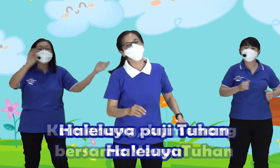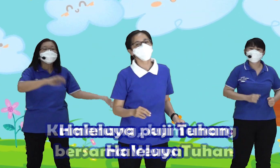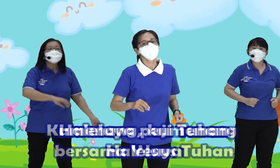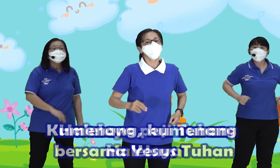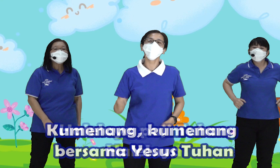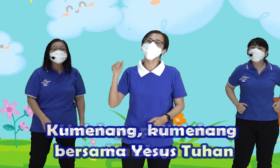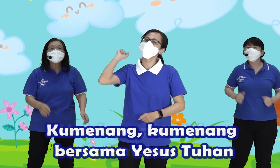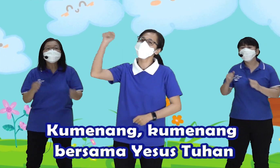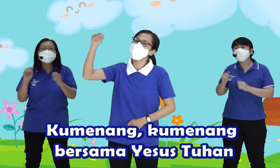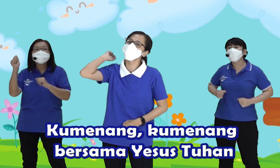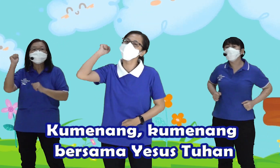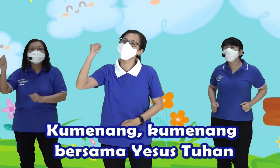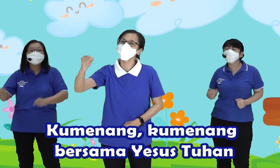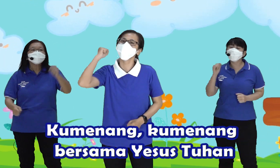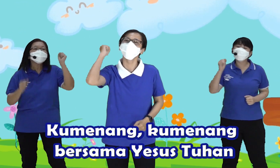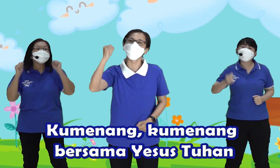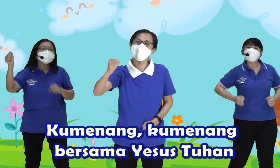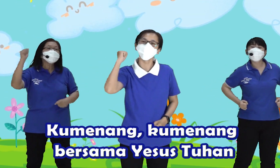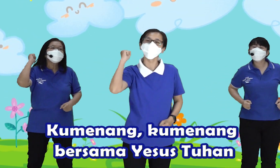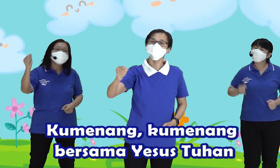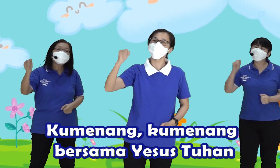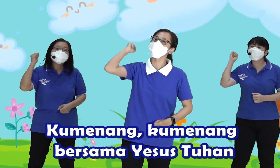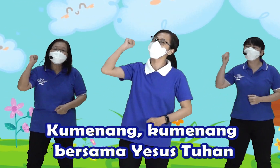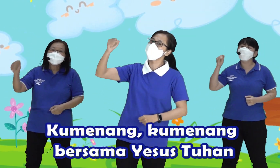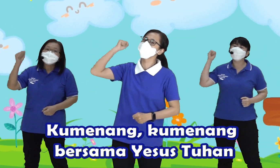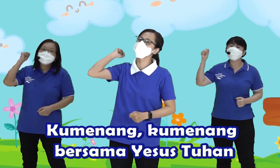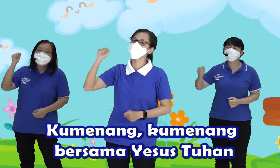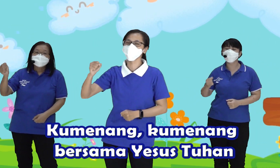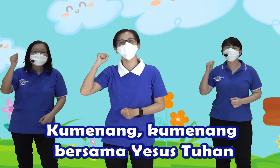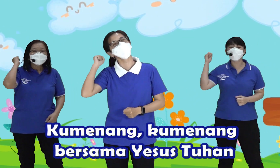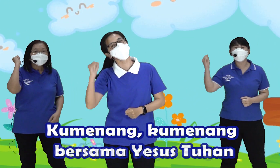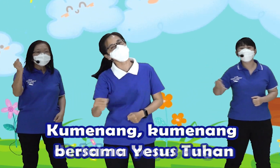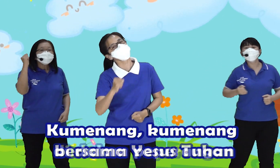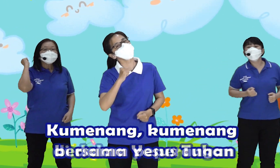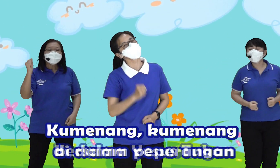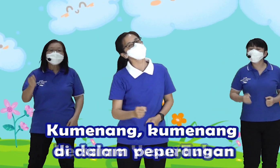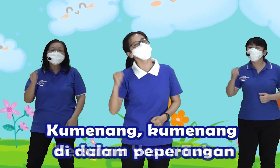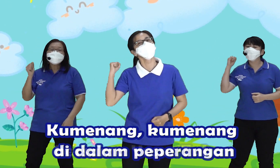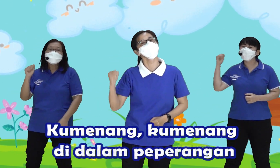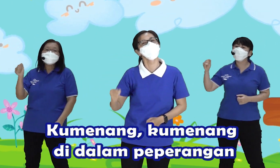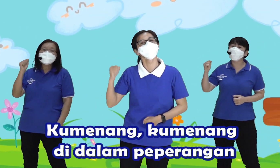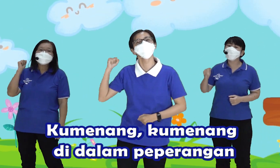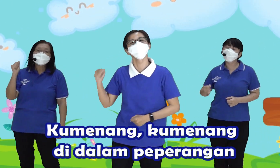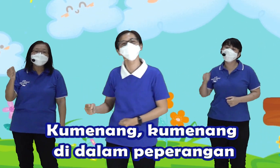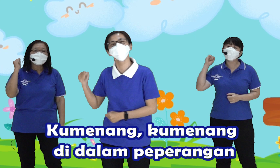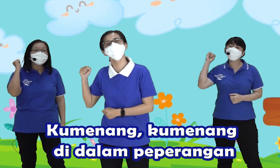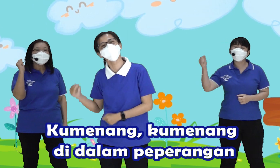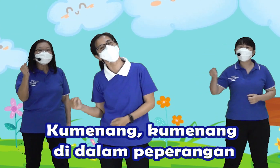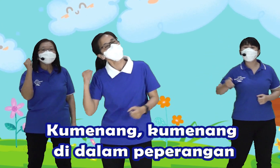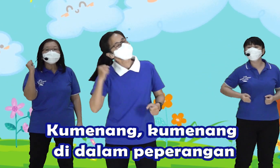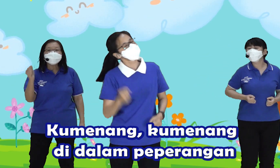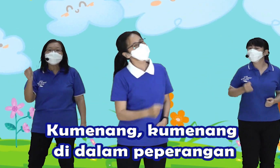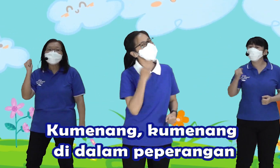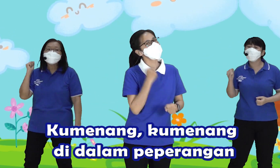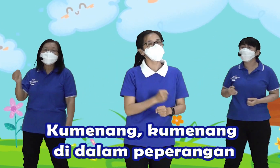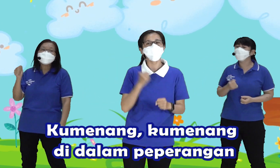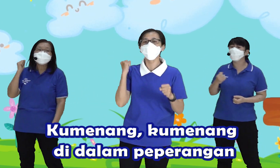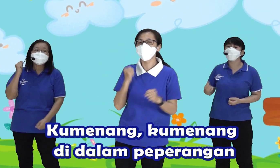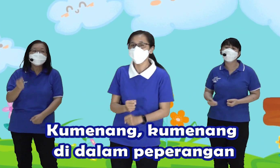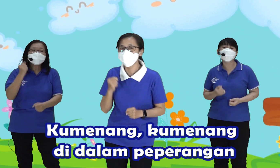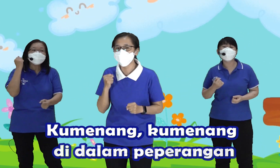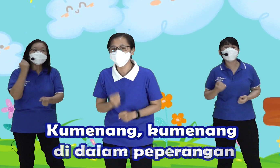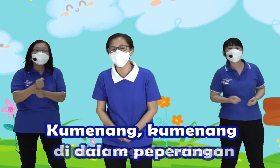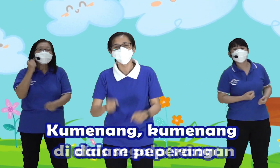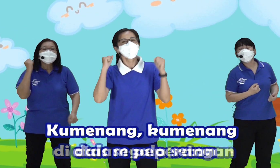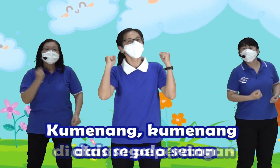Ku menang, ku menang bersama Yesus Tuhan Ku menang, ku menang di dalam